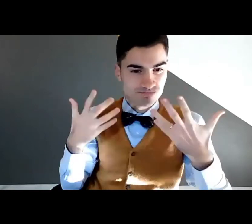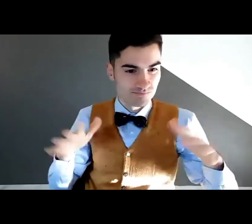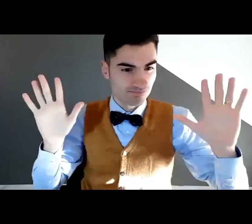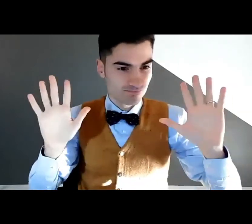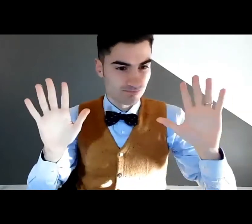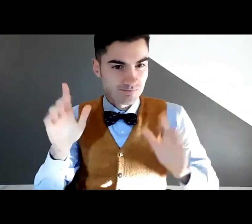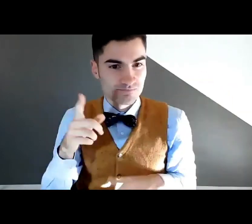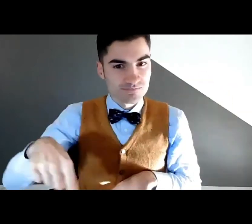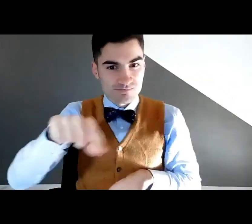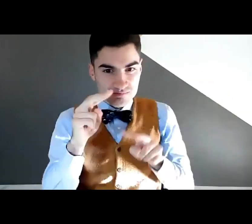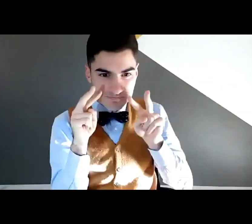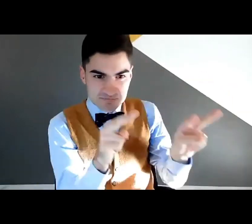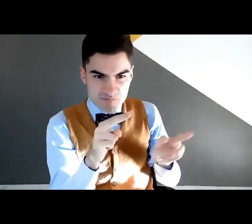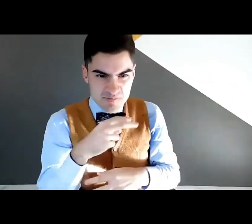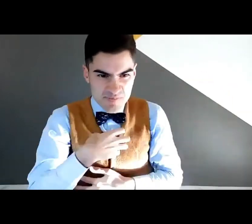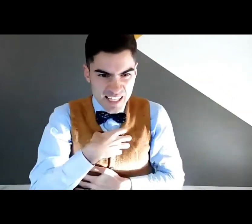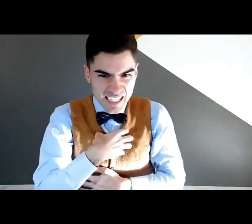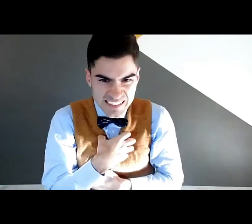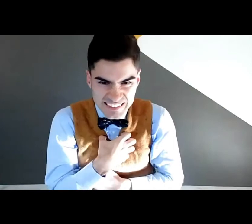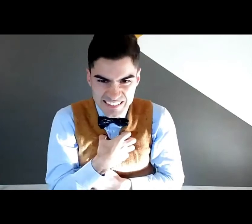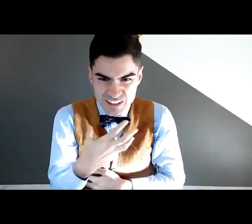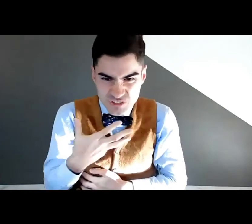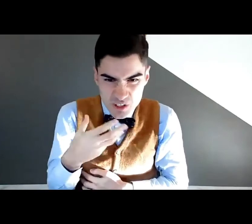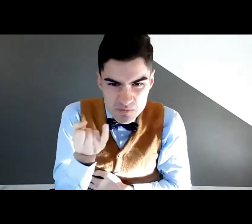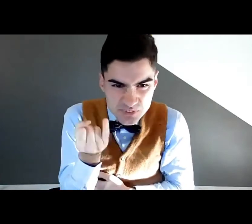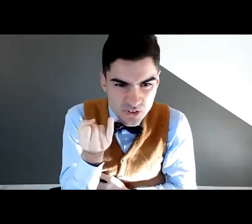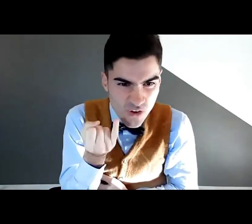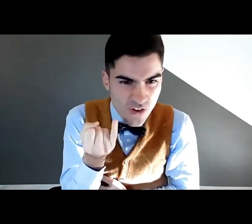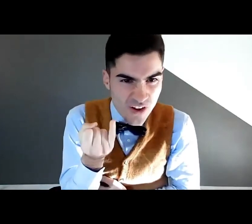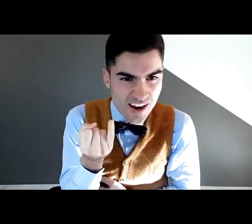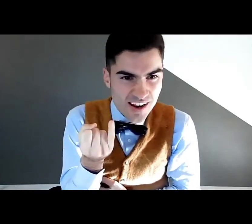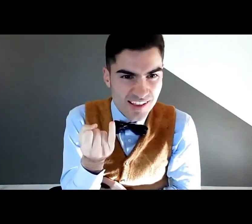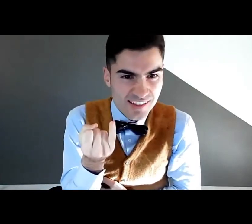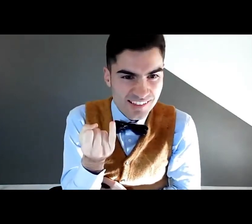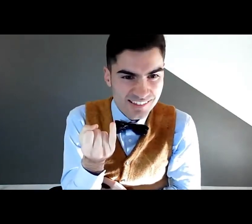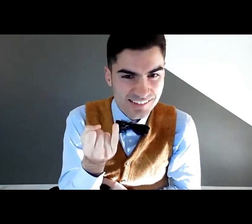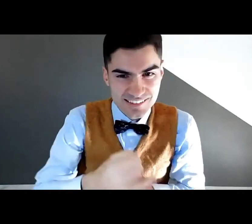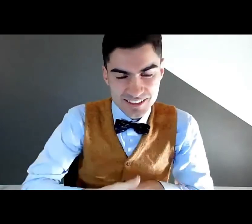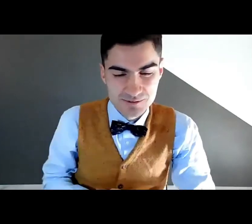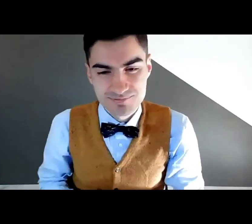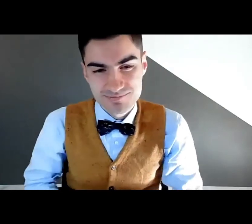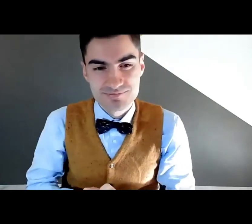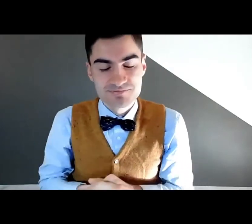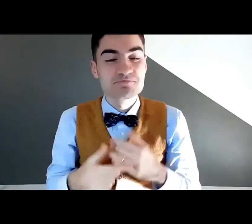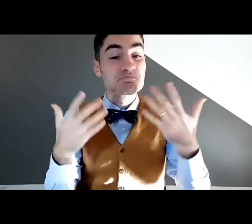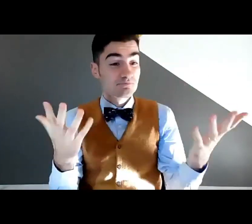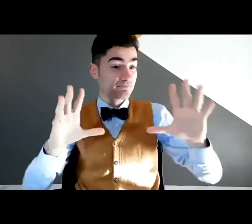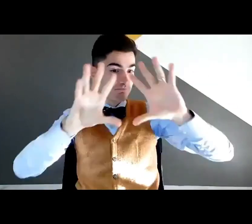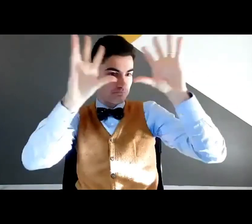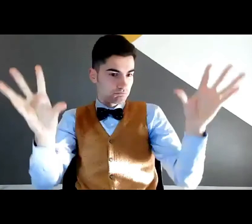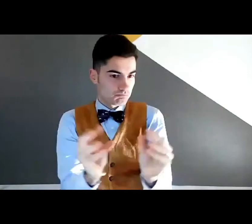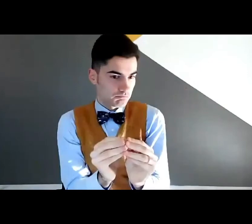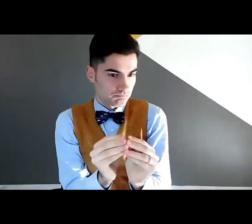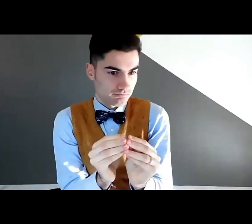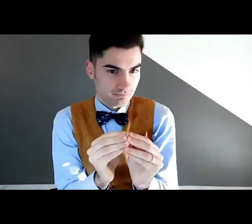che un pescatore prende all'amo. Non siate tristi, vero? Però un po' di tristezza la